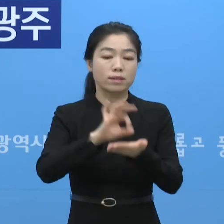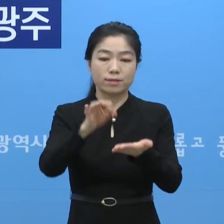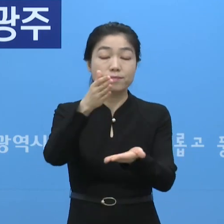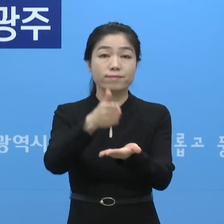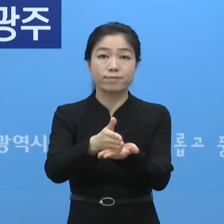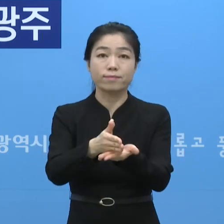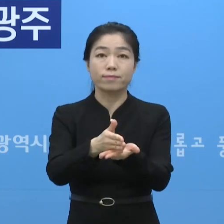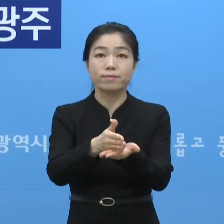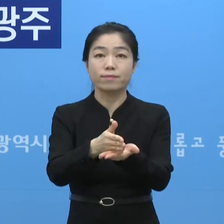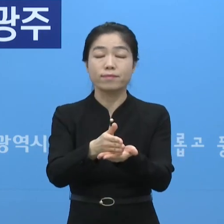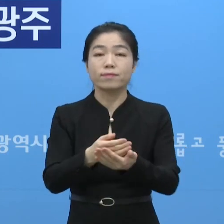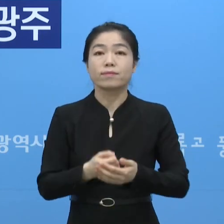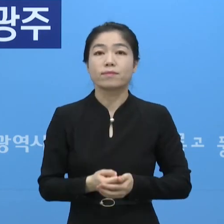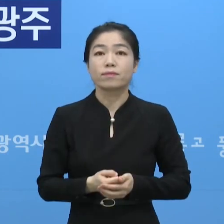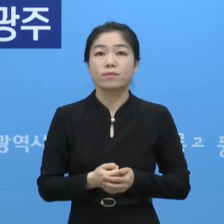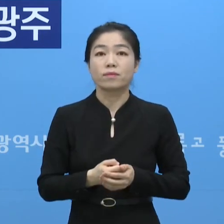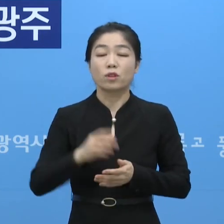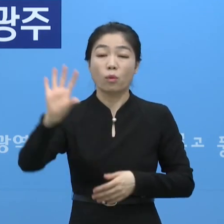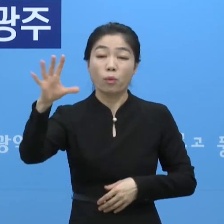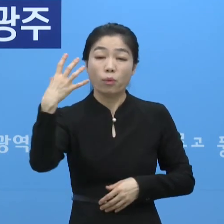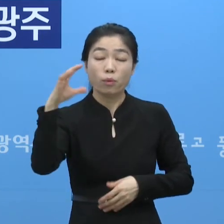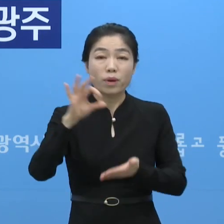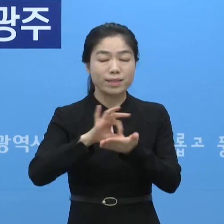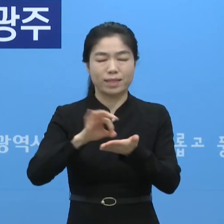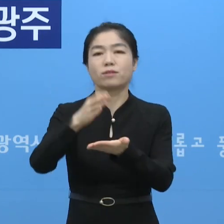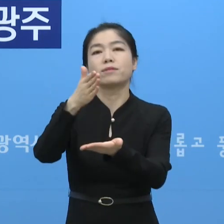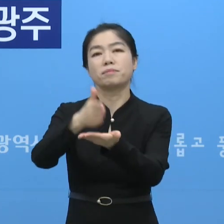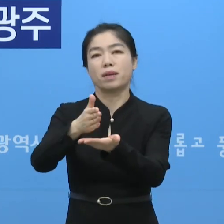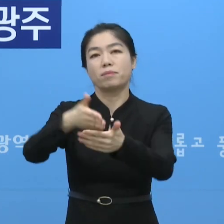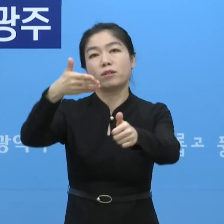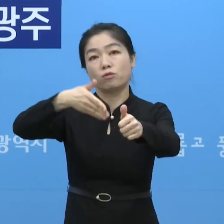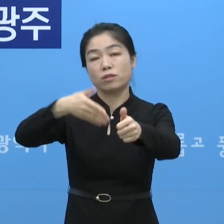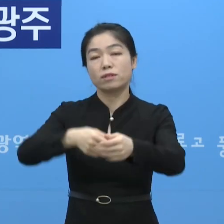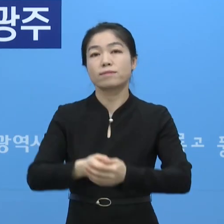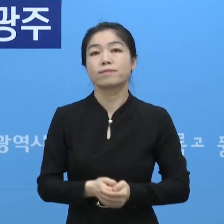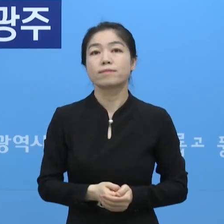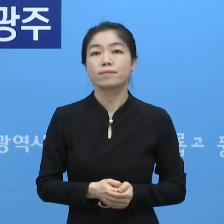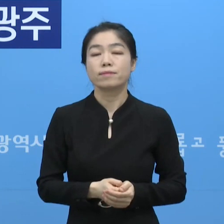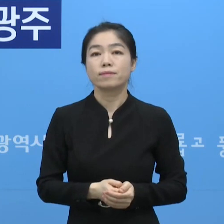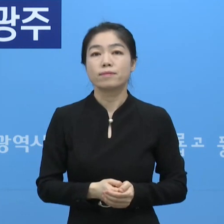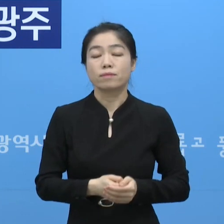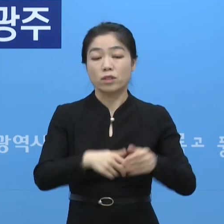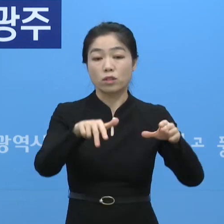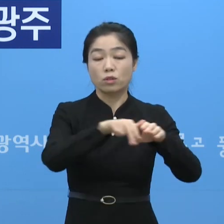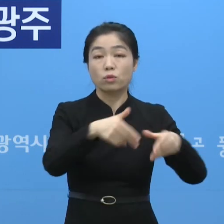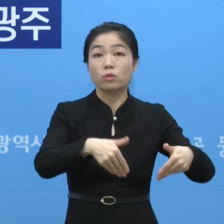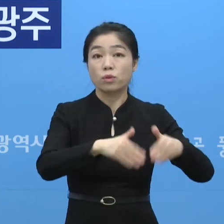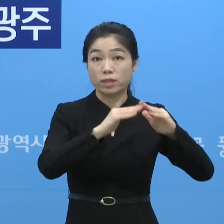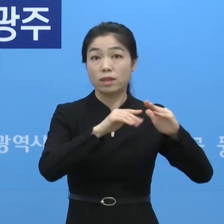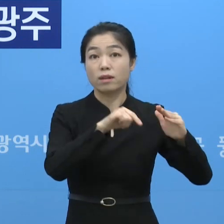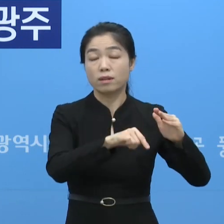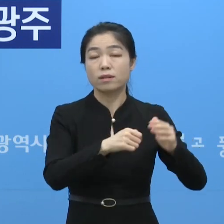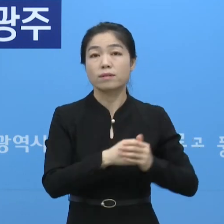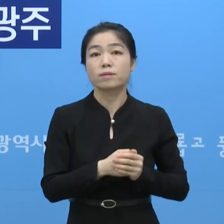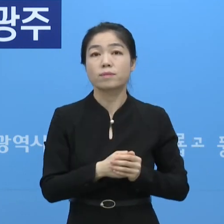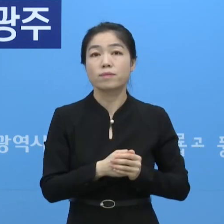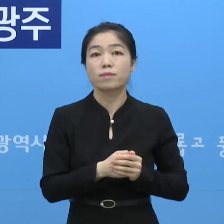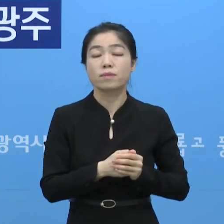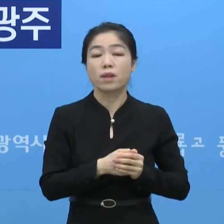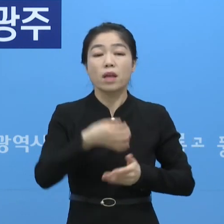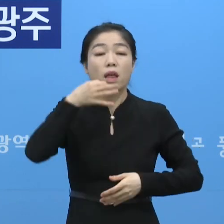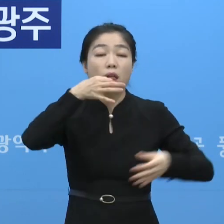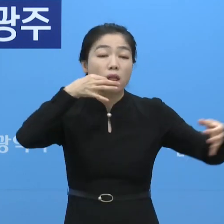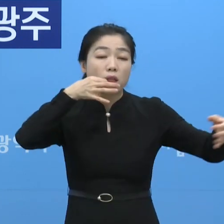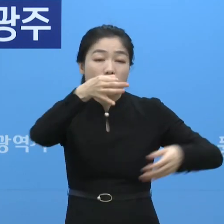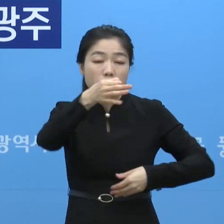않도록 하고 있고 선풍기 사용은 자제하기를 공고합니다. 그다음에 종교시설에 있어서는 비말